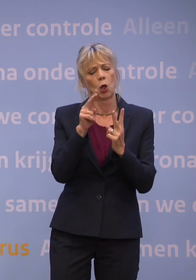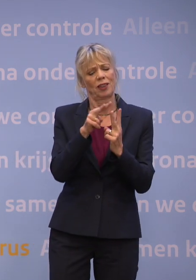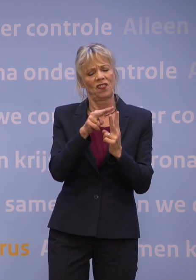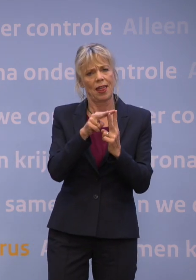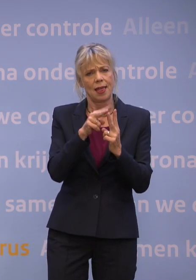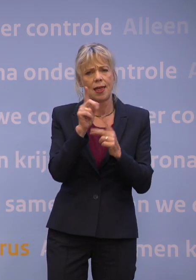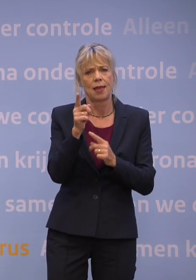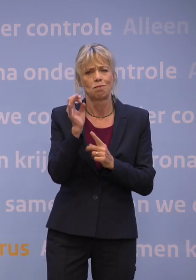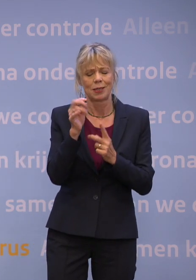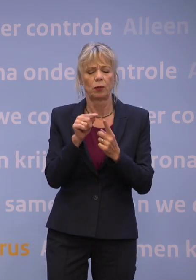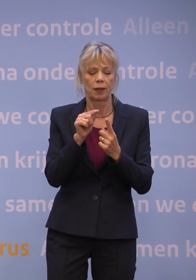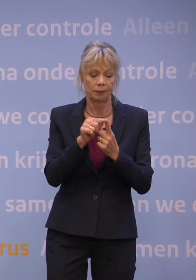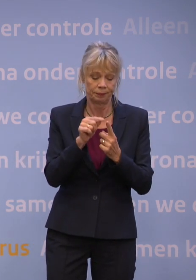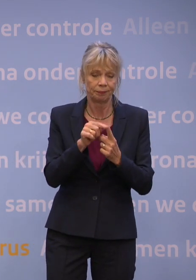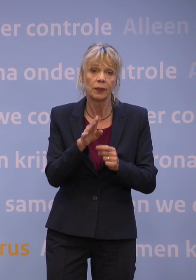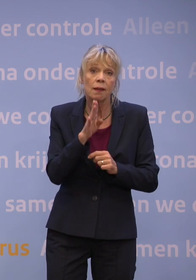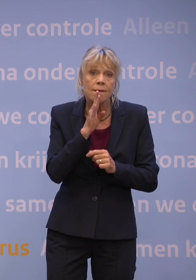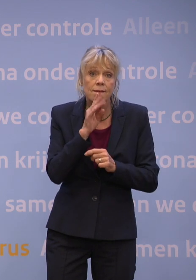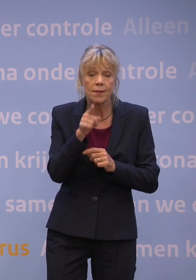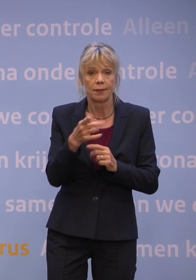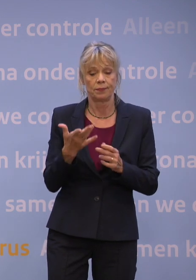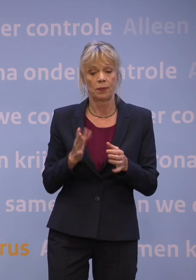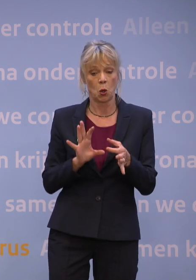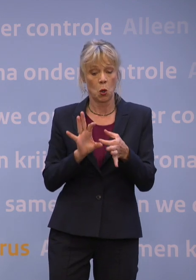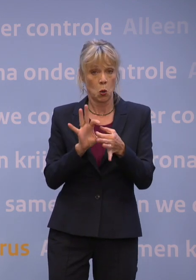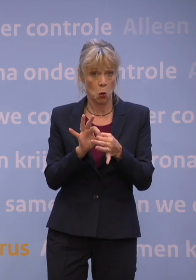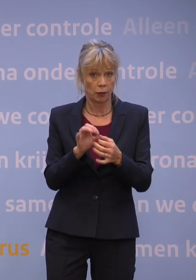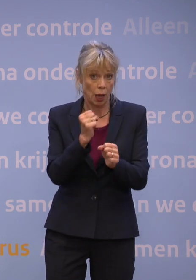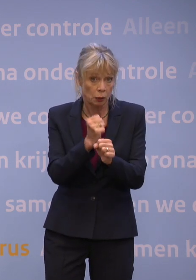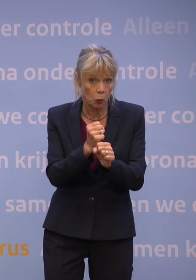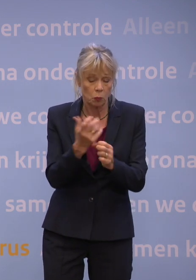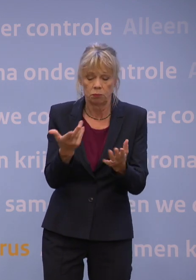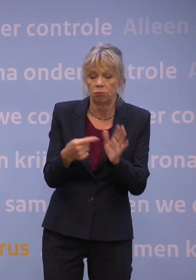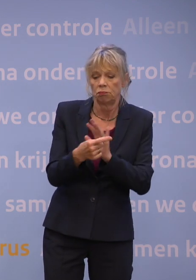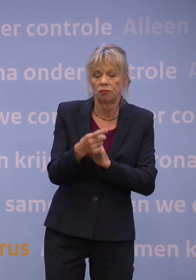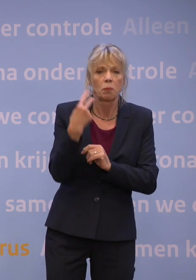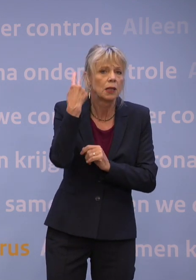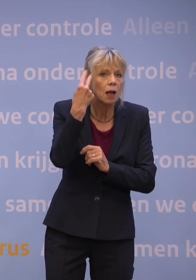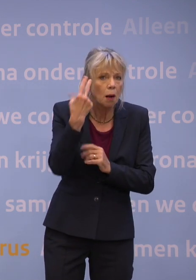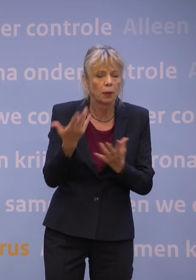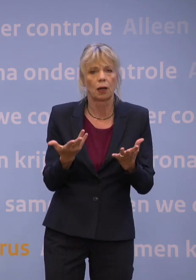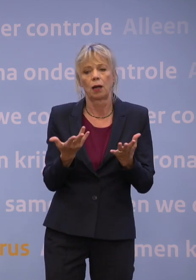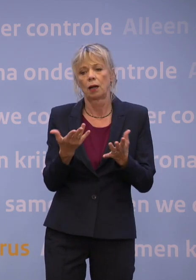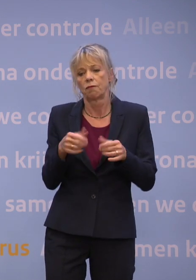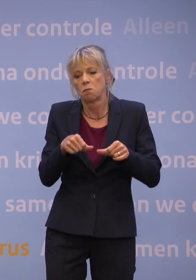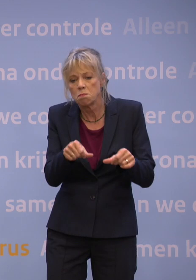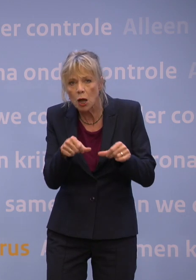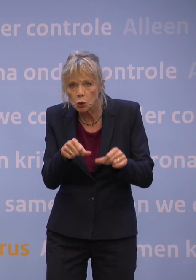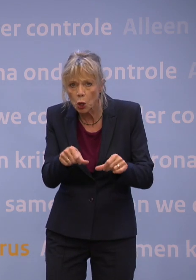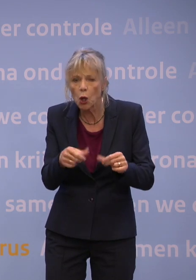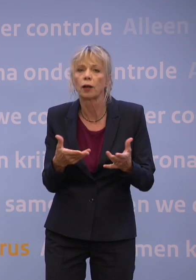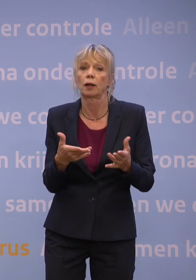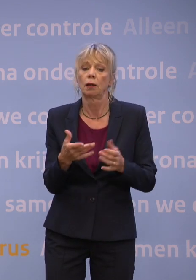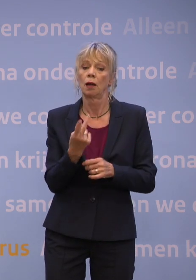Eén, in het geval van de contactberoepen, dus bij de kapper of de masseur, is de anderhalve meter